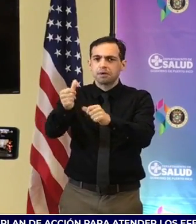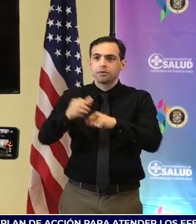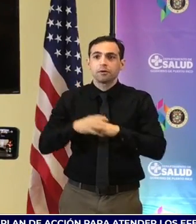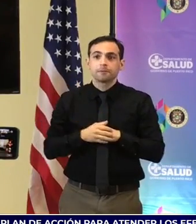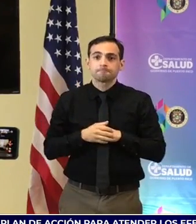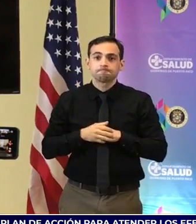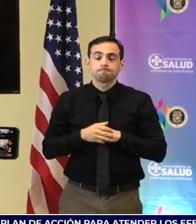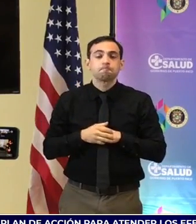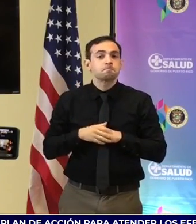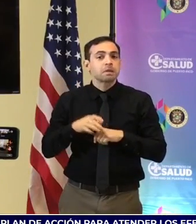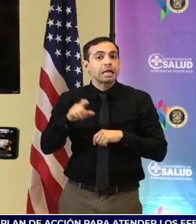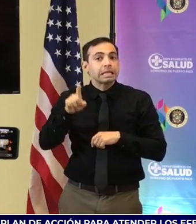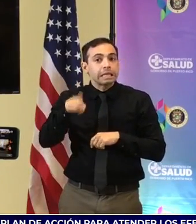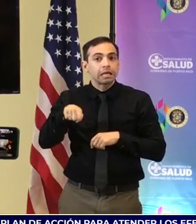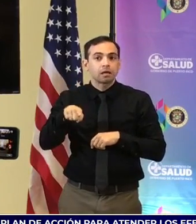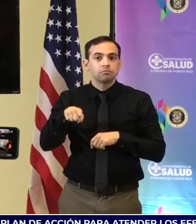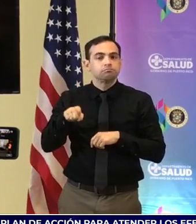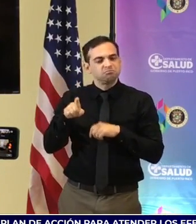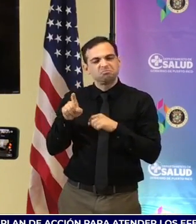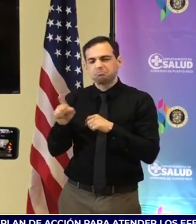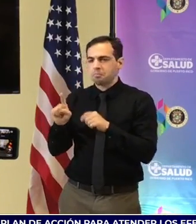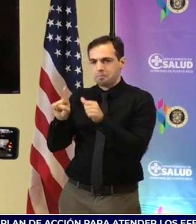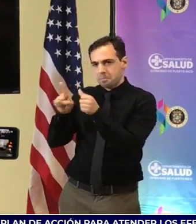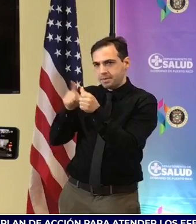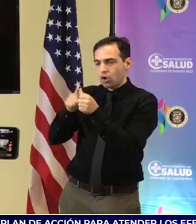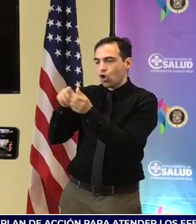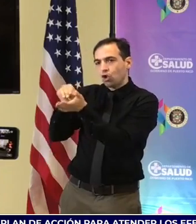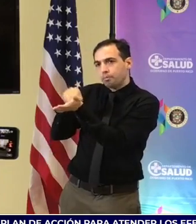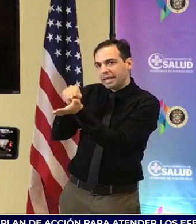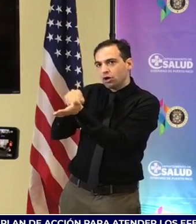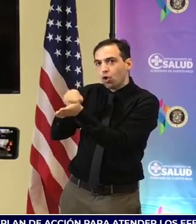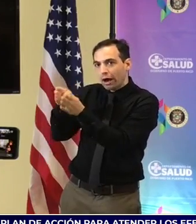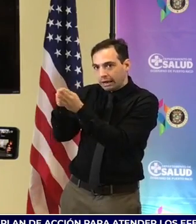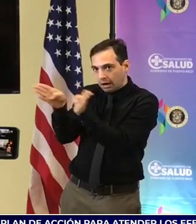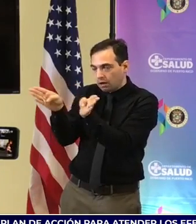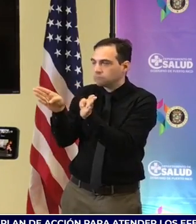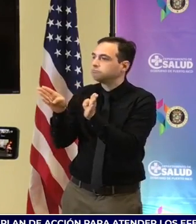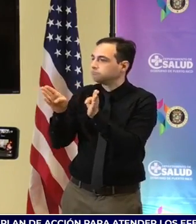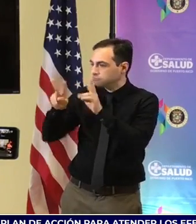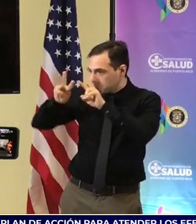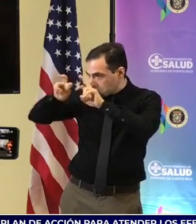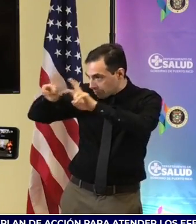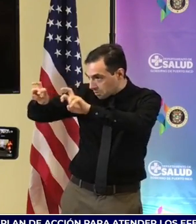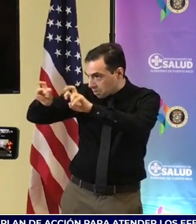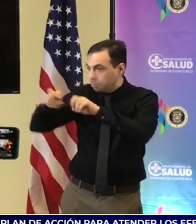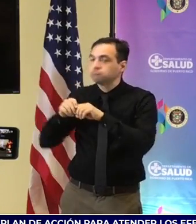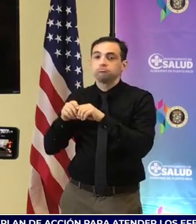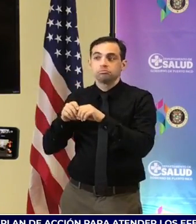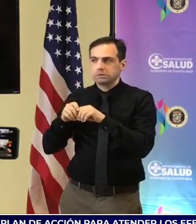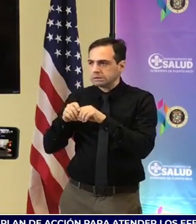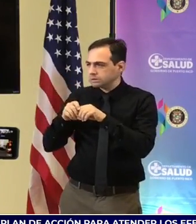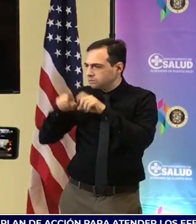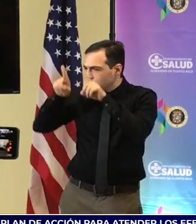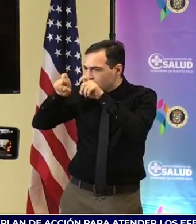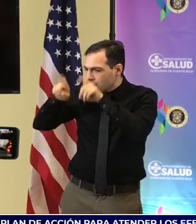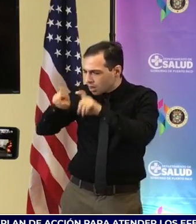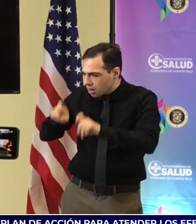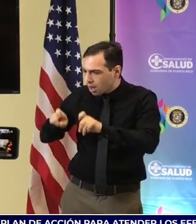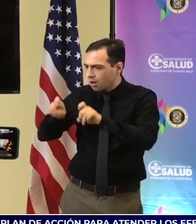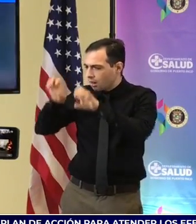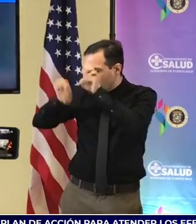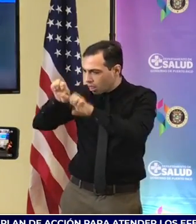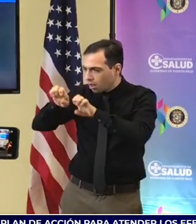procedimiento para atenderse con el médico generalista y de ahí entonces se le hace una batería de prueba y el médico determina a qué